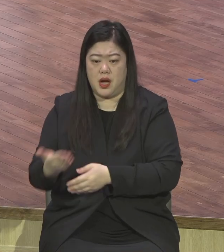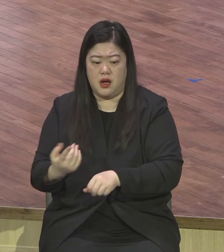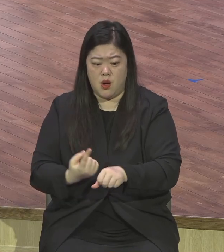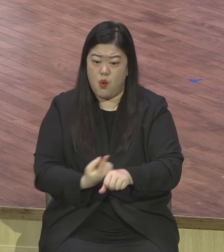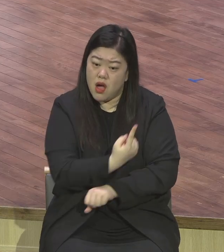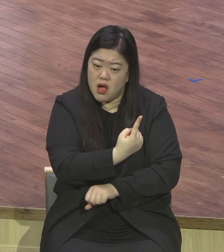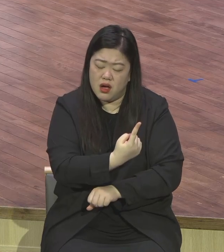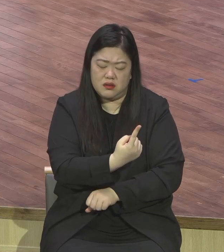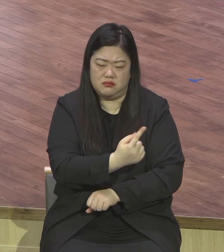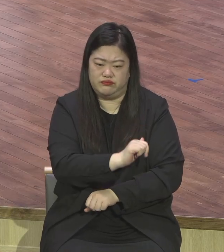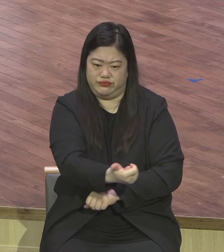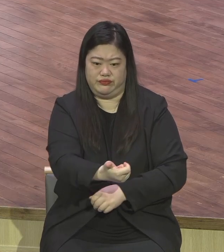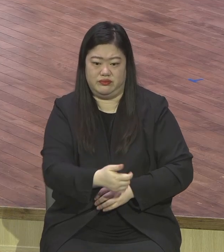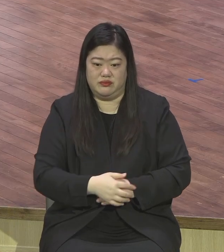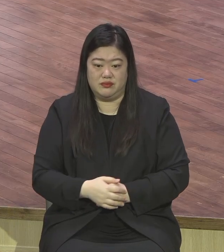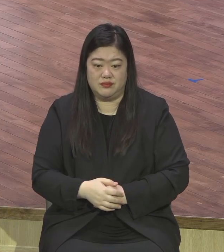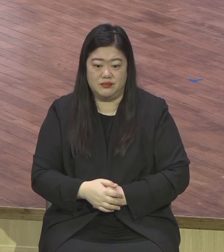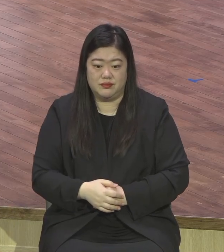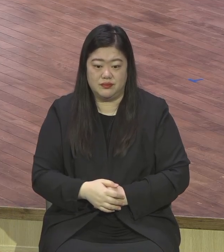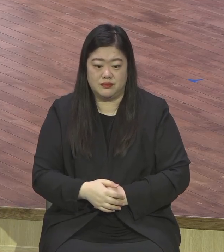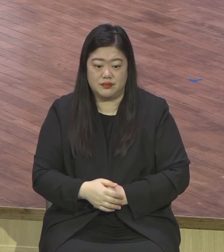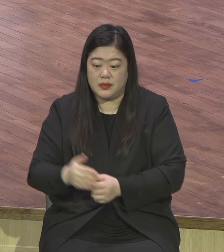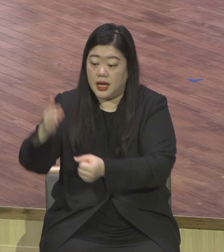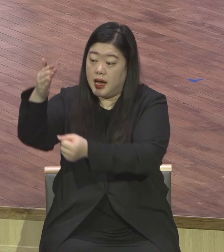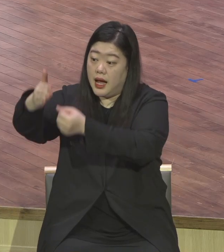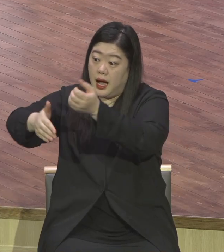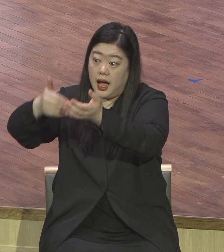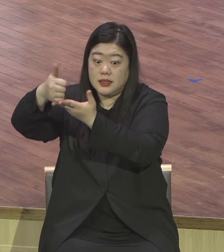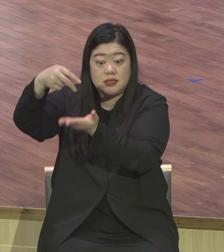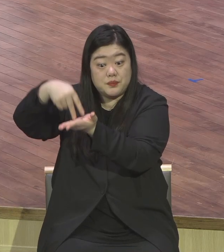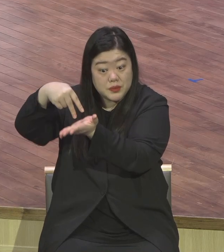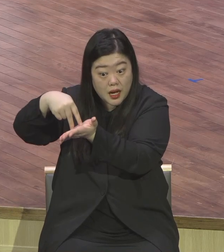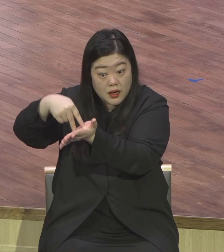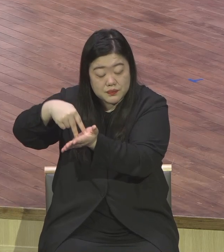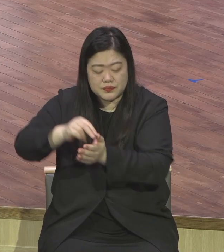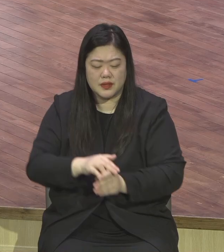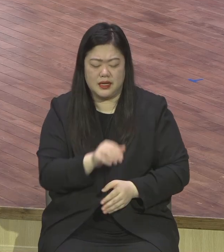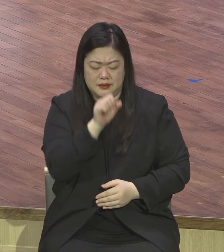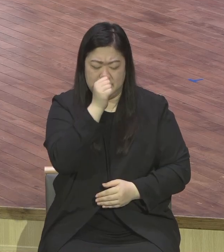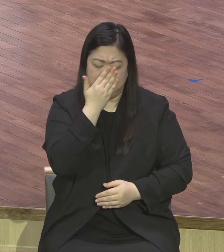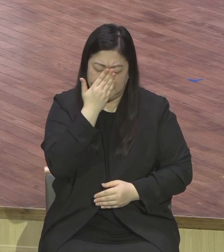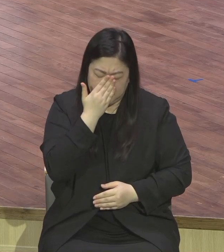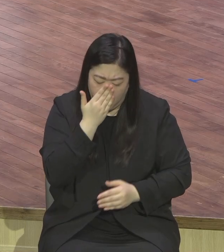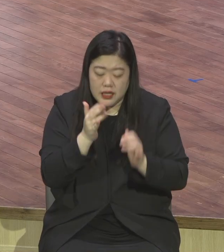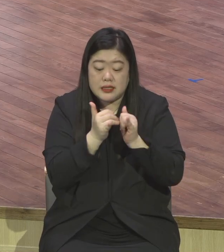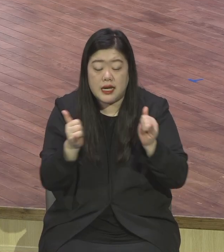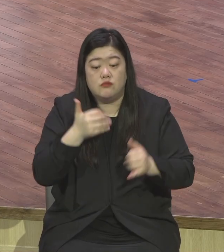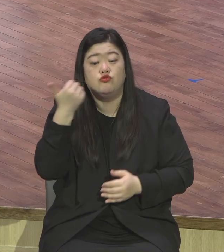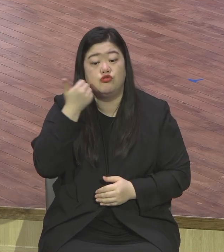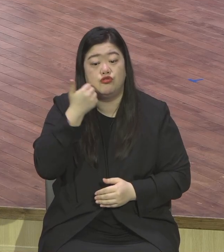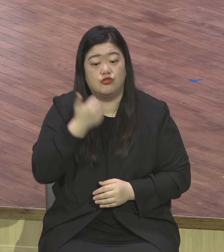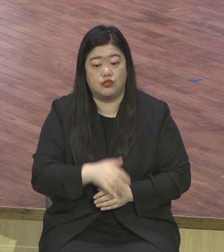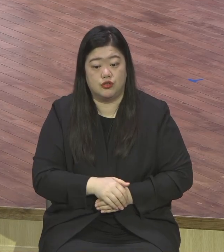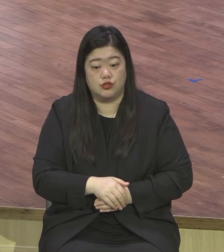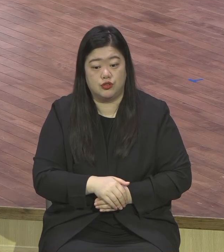하나님 앞에 누가 선한 사람이냐 하나님 앞에 선한 사람이 되기 위해서 죄가 해결되어야 돼요. 죄가